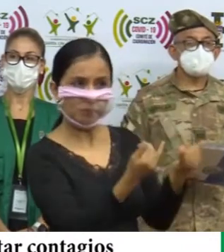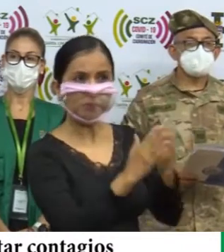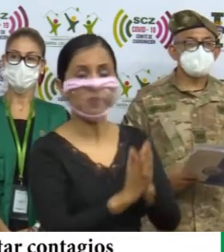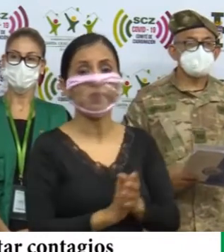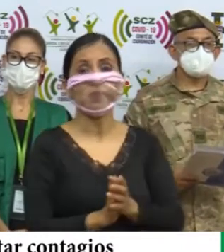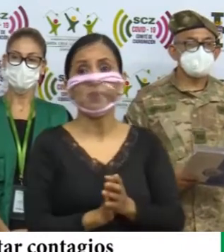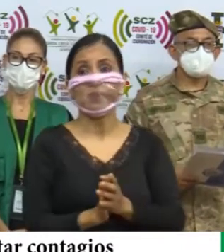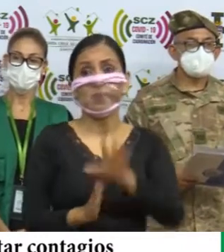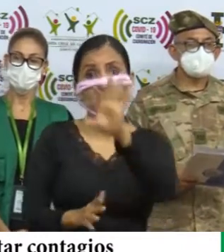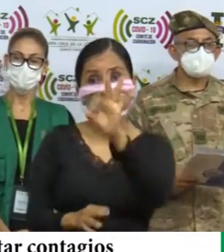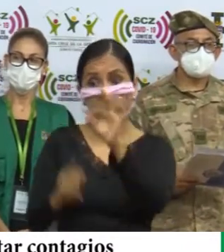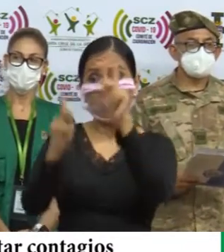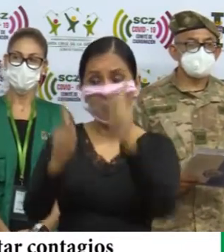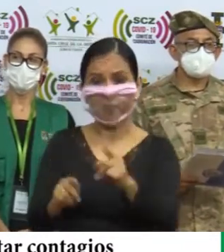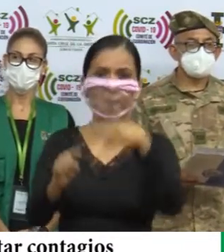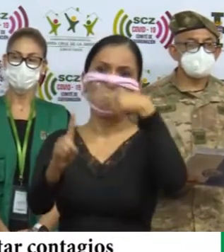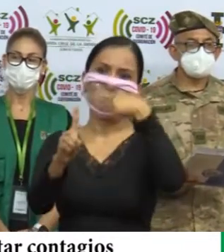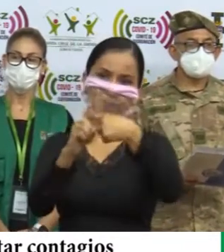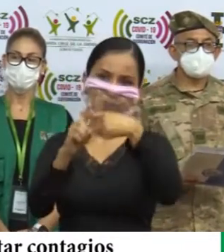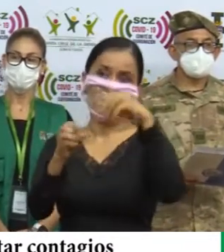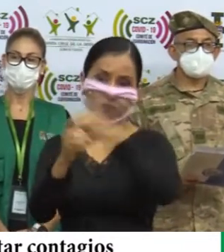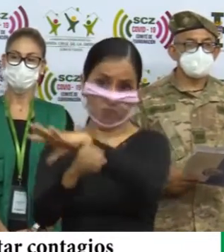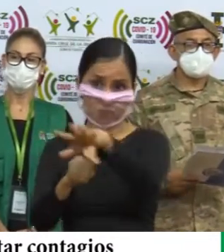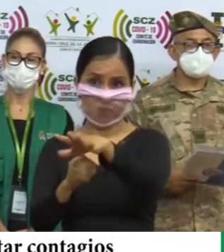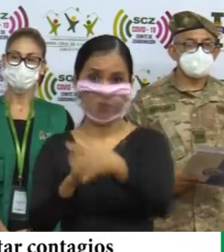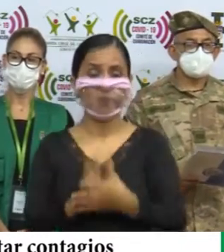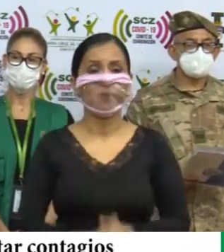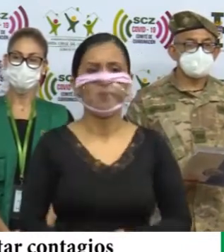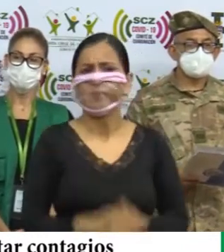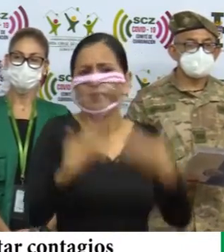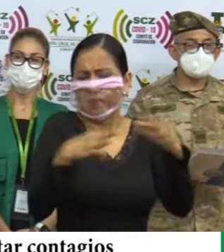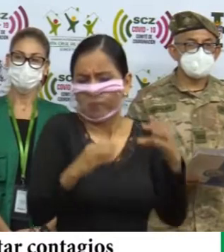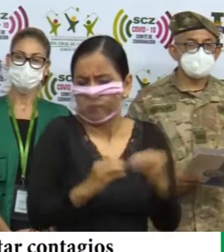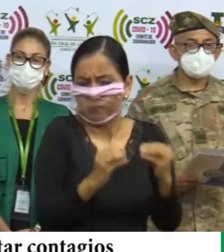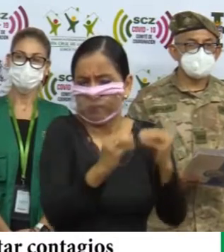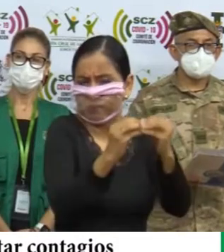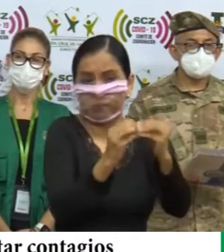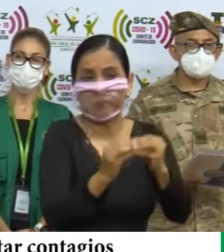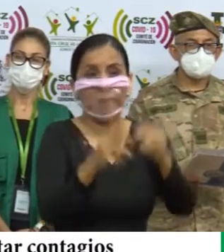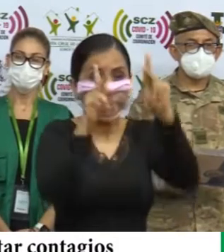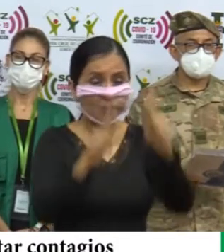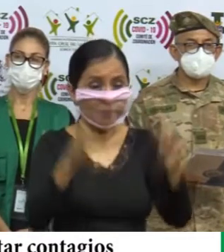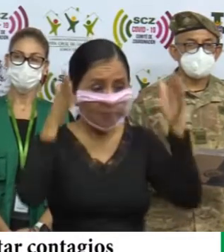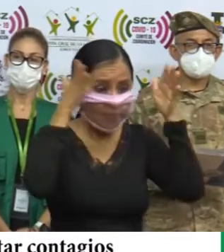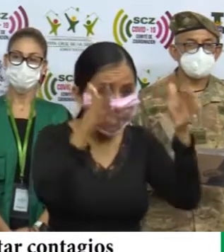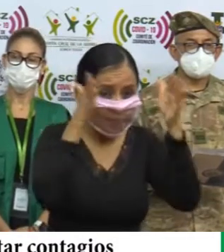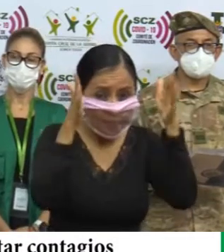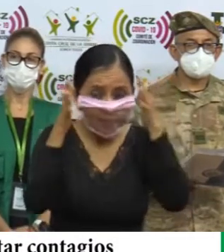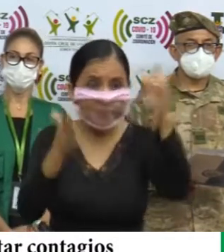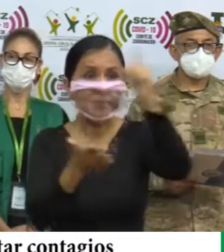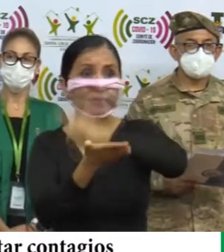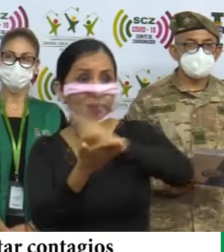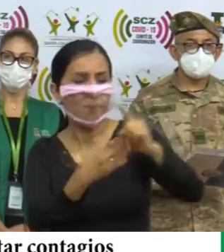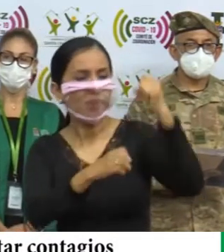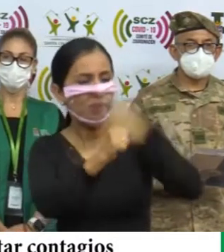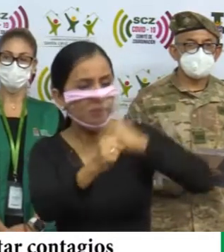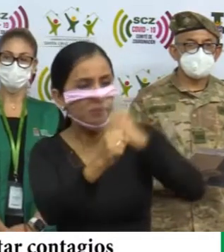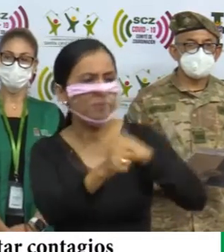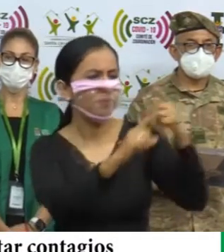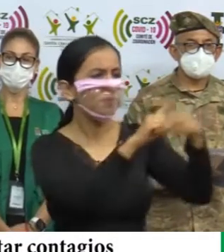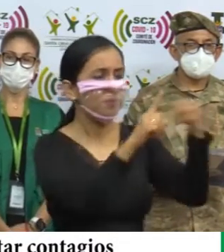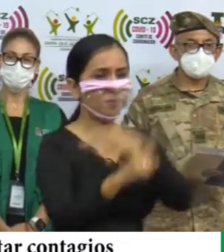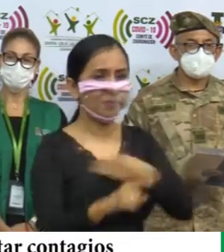y 9 personas positivas esto hace un total de personas atendidas en esta semana de trabajo en los